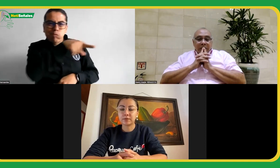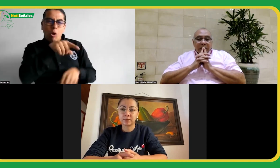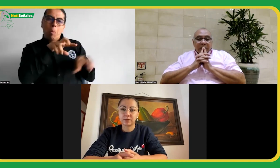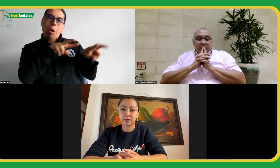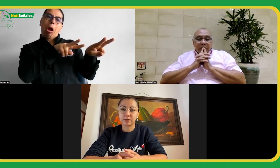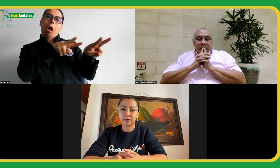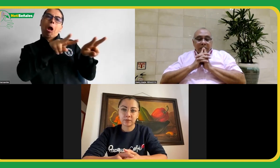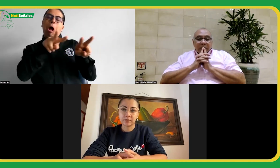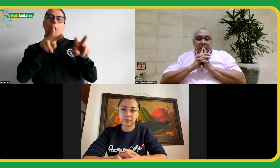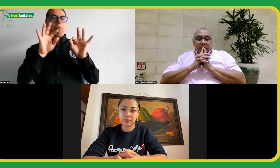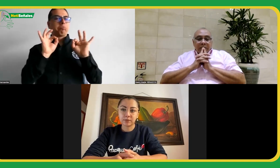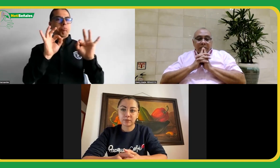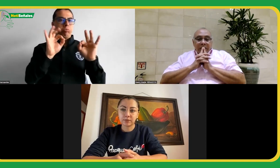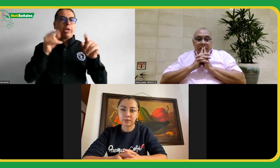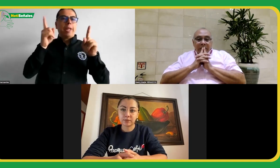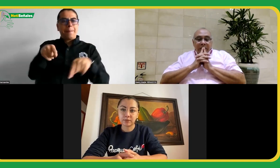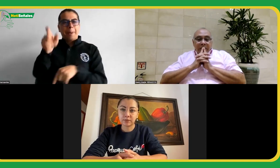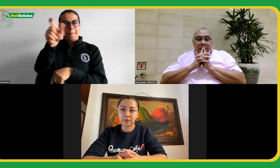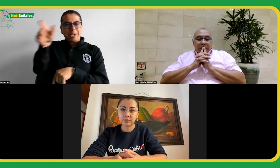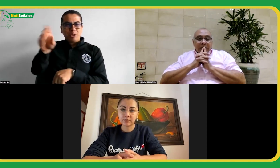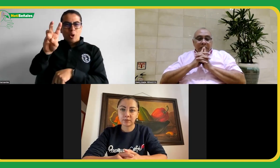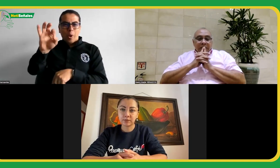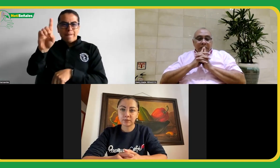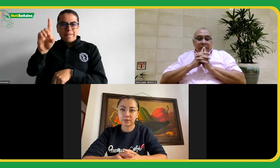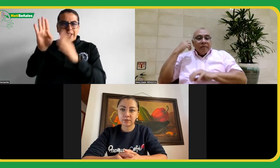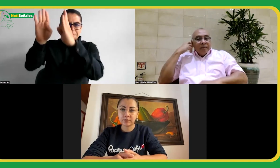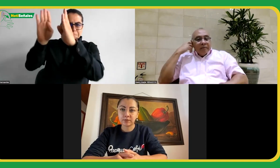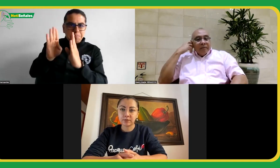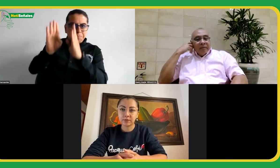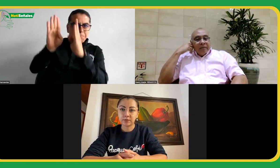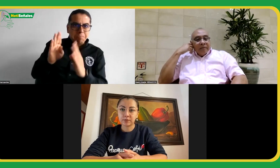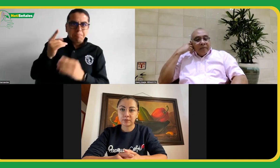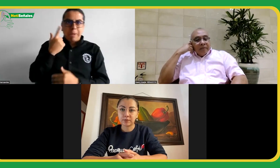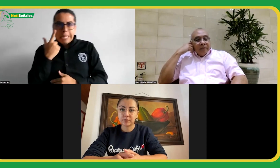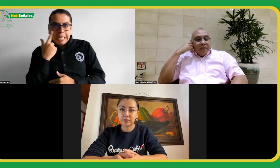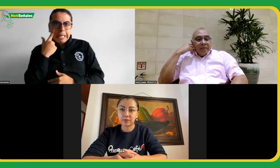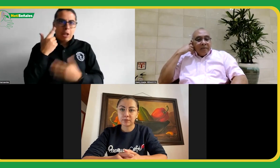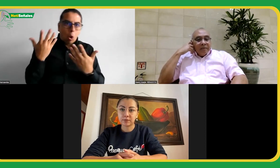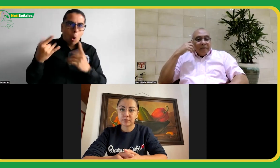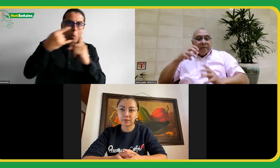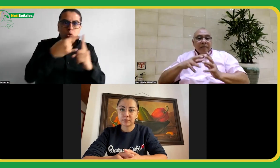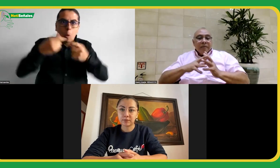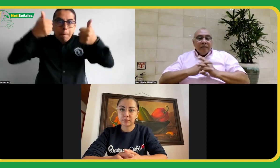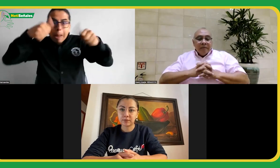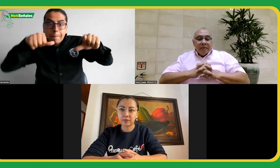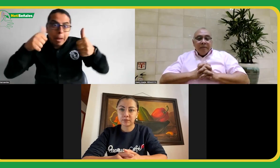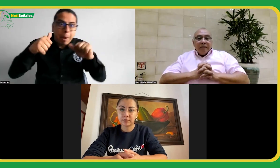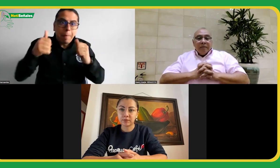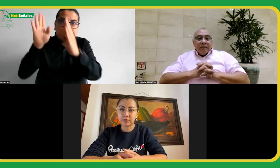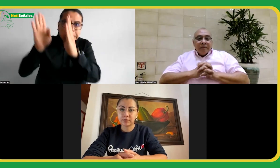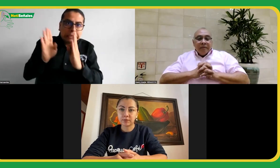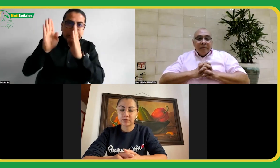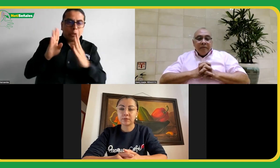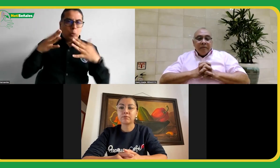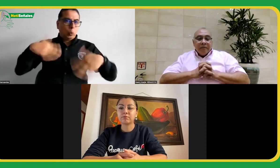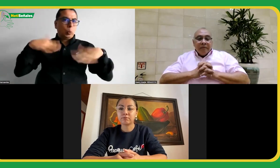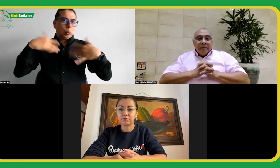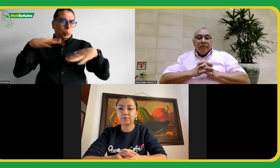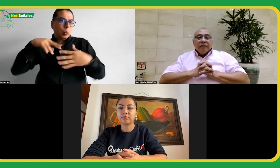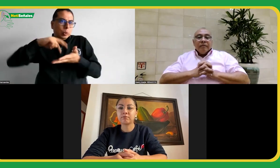sala de Zoom, si íbamos bien o si necesitábamos algo, y esto lo sentimos como ese respaldo de parte de ellos. Quería decir que